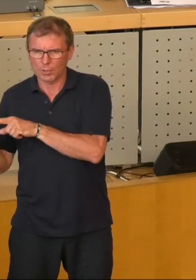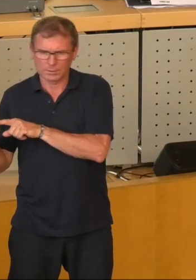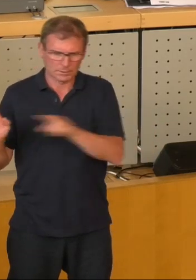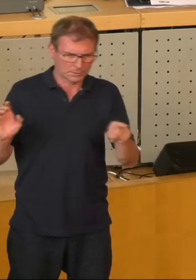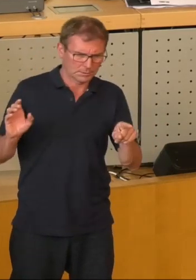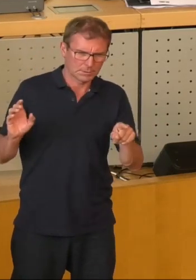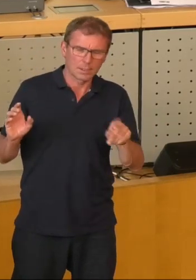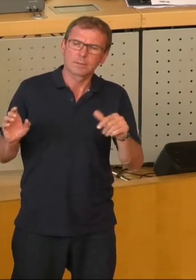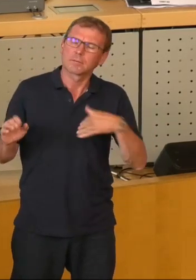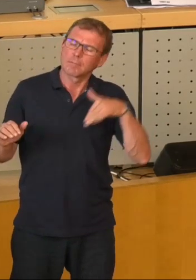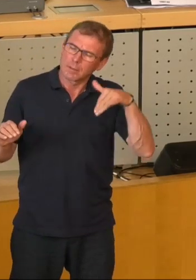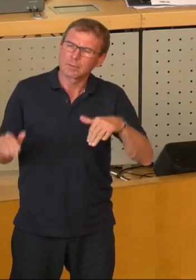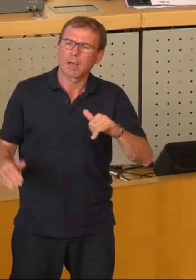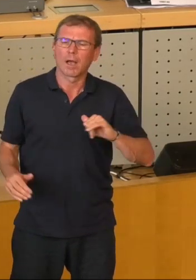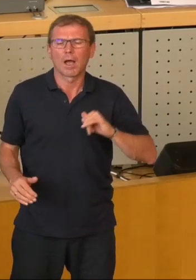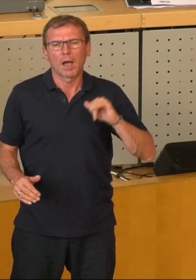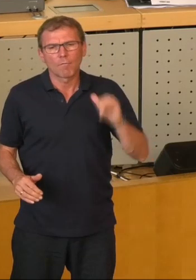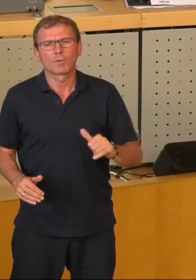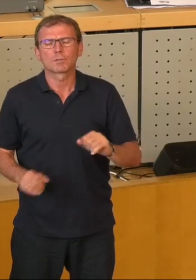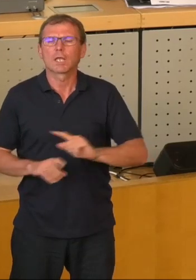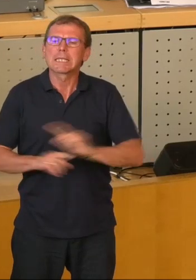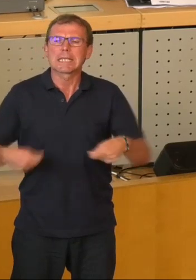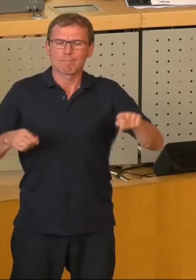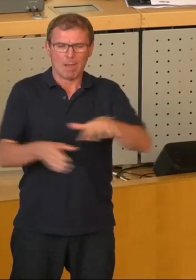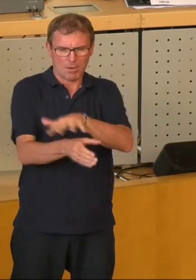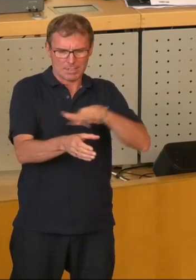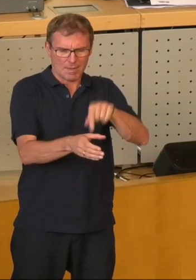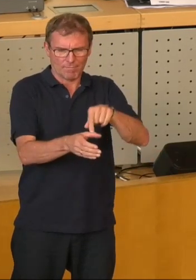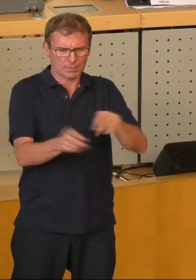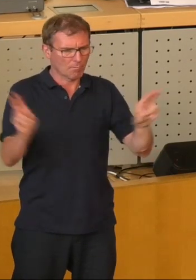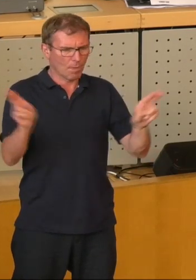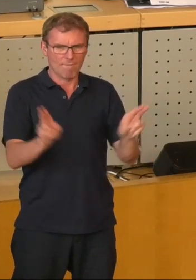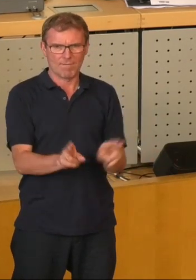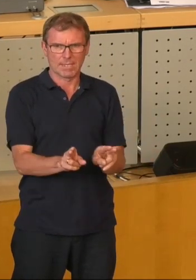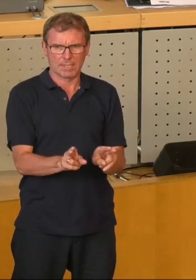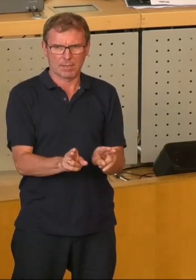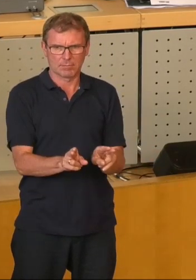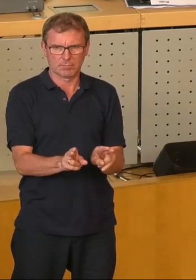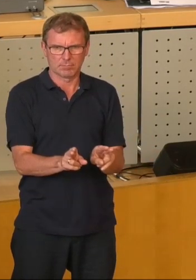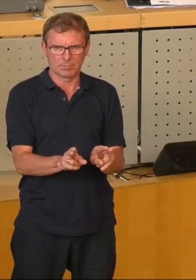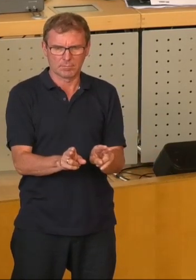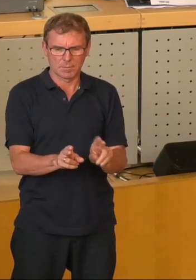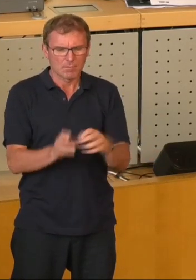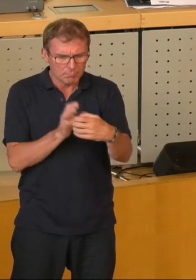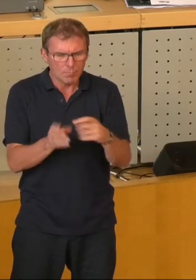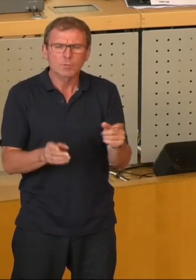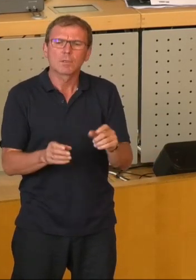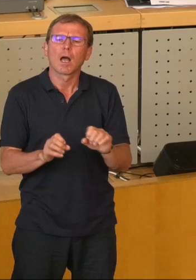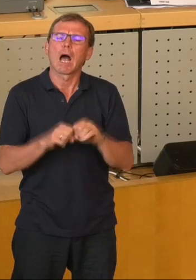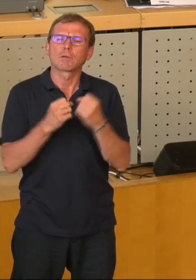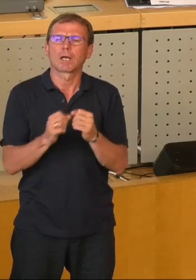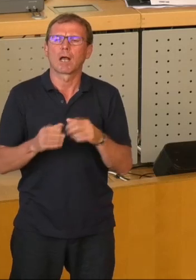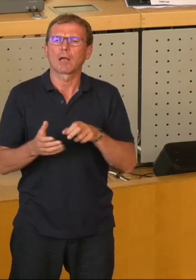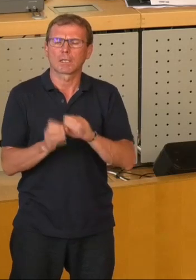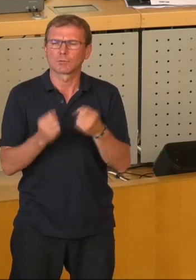letzten Jahren zu einem Verlust von bislang unbebauten Flächen im Stadtgebiet geführt, die auch bei unterschiedlicher Ausgangslase stets